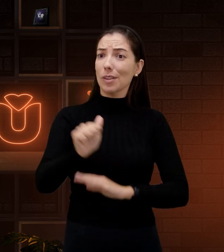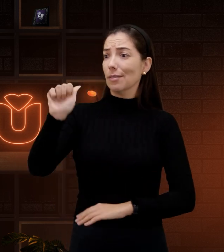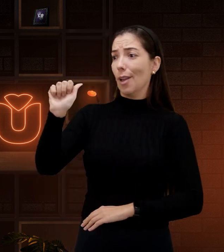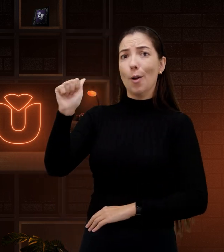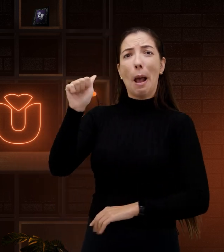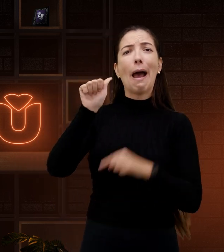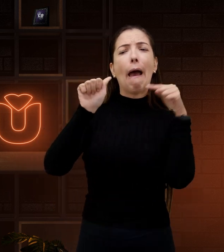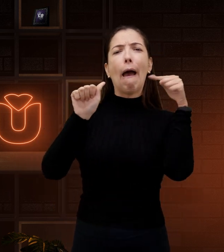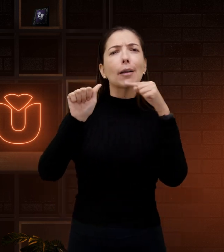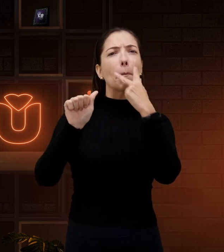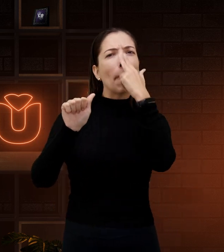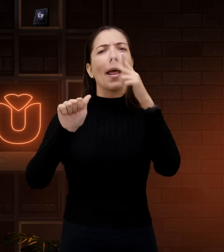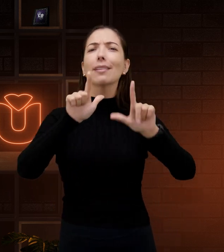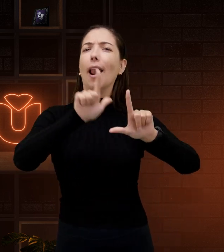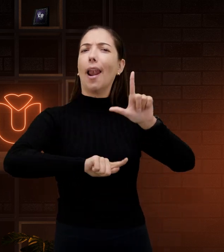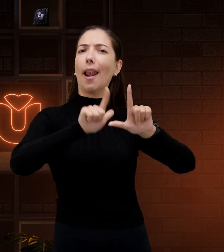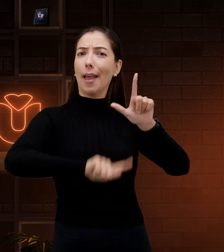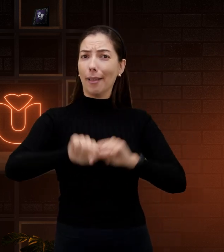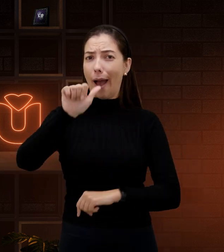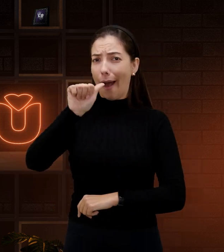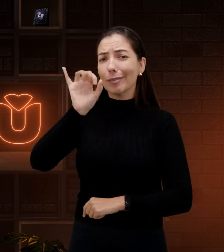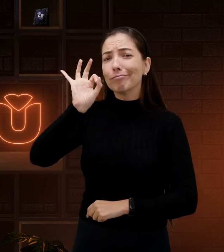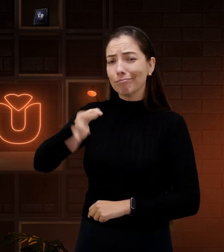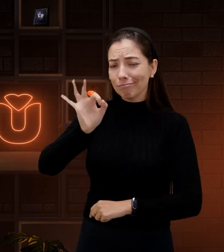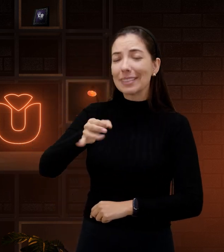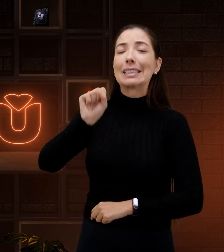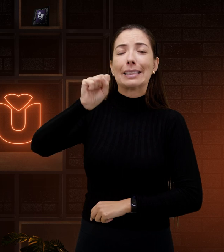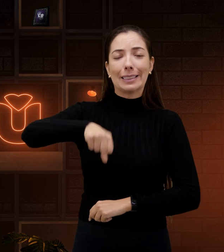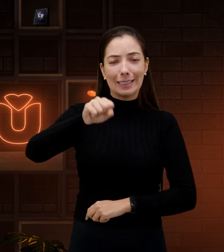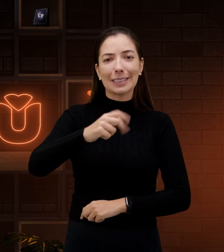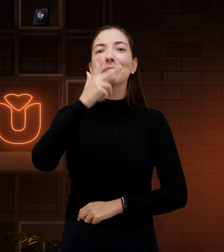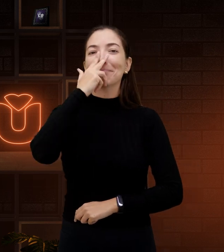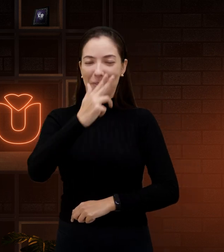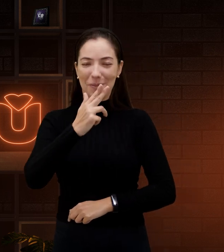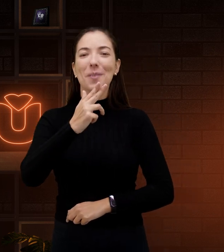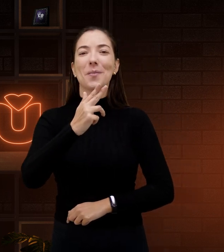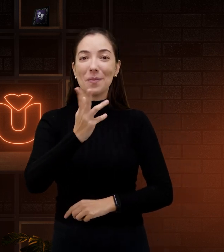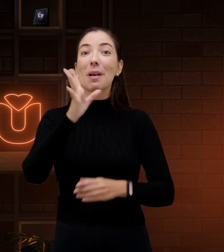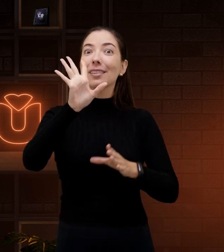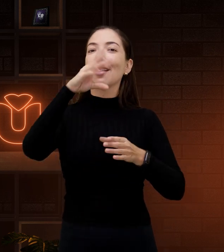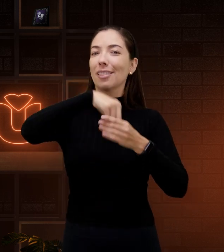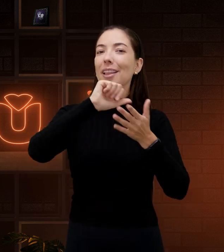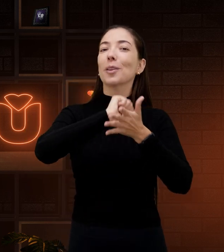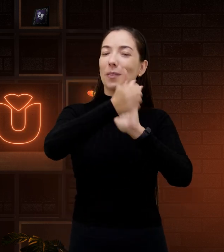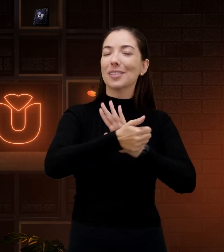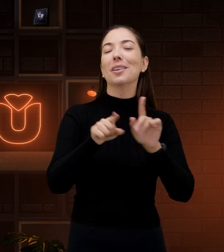A configuração de mão parece a letra A. Sim, é isso mesmo. É a configuração da letra A. Dentro das